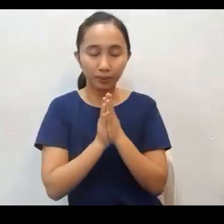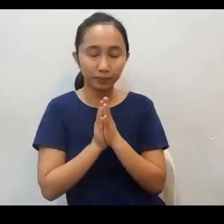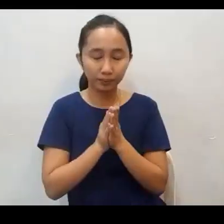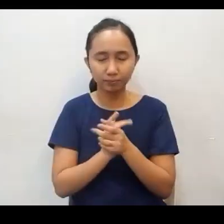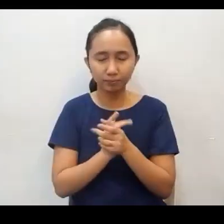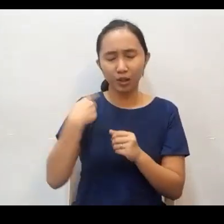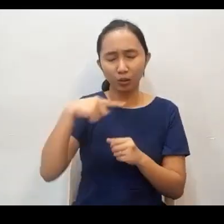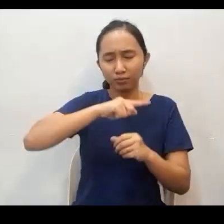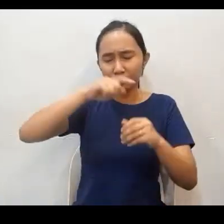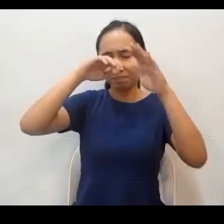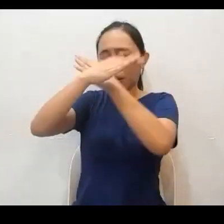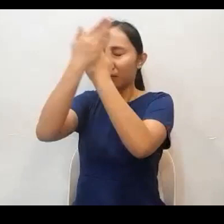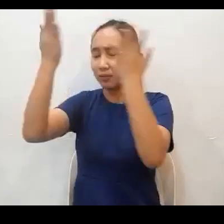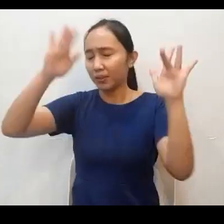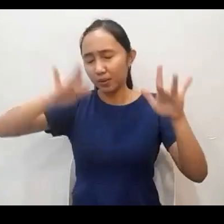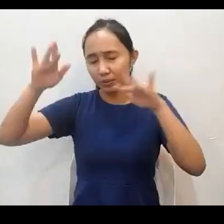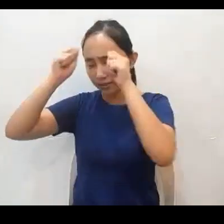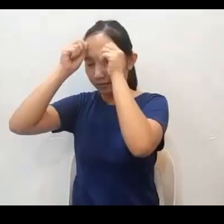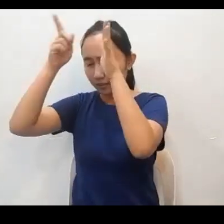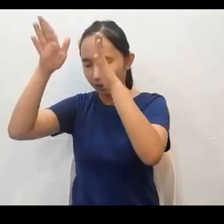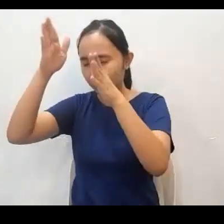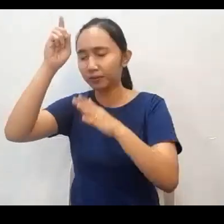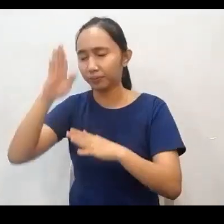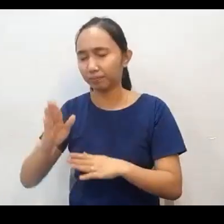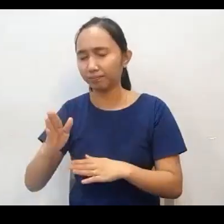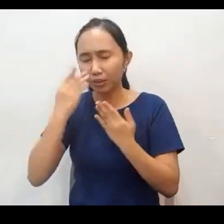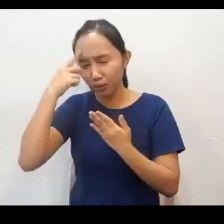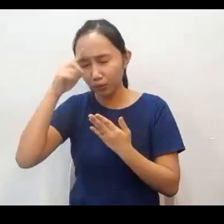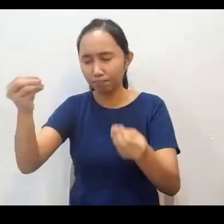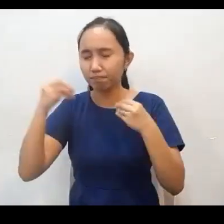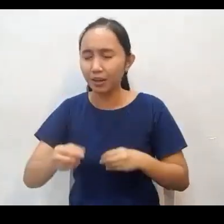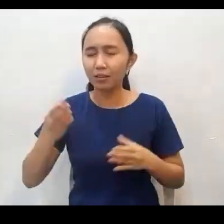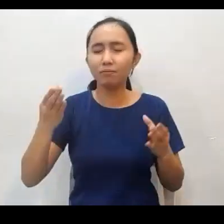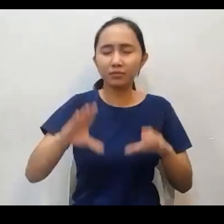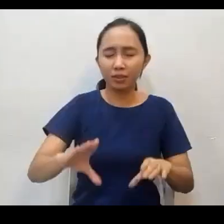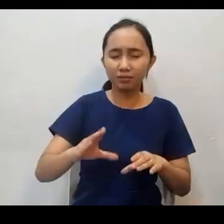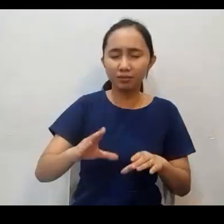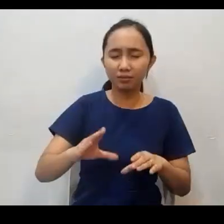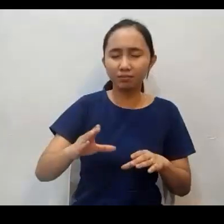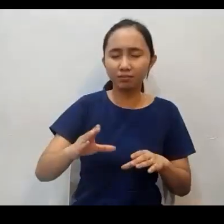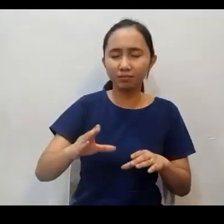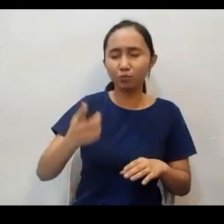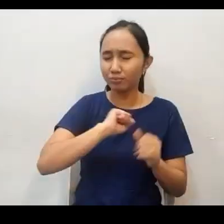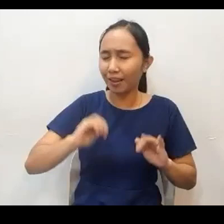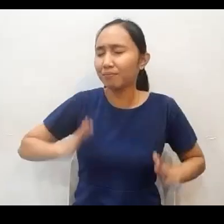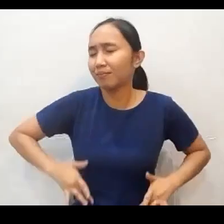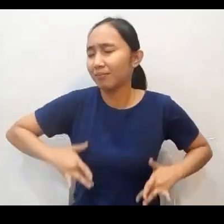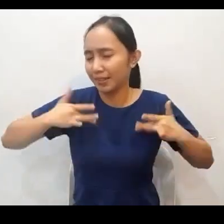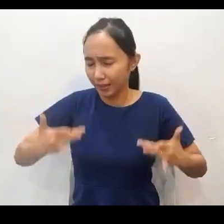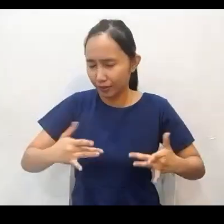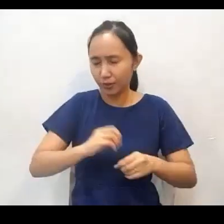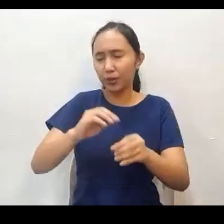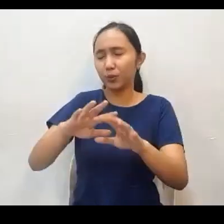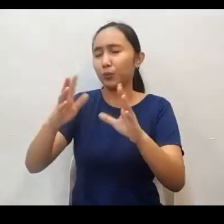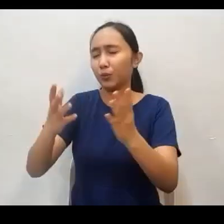Our heavenly much for Father God. Thank you for giving us the chance to live as a Christian in this world. Kaman naming Diyos na nasa langit.